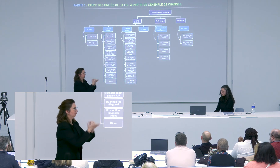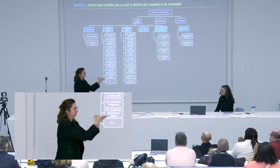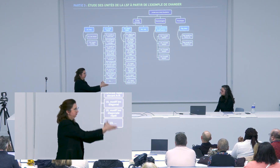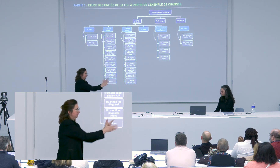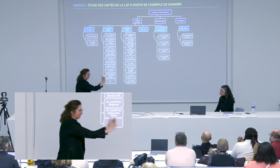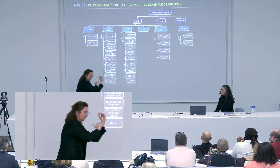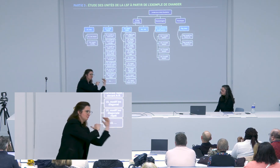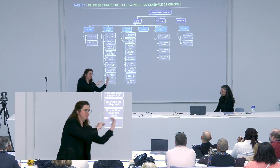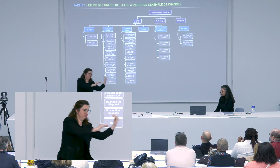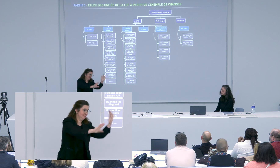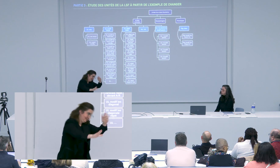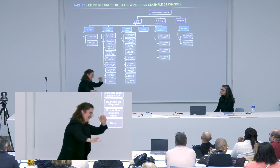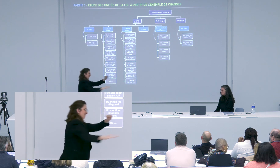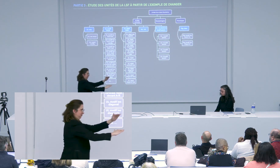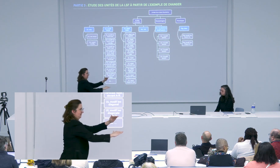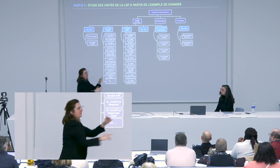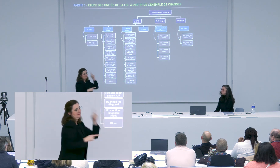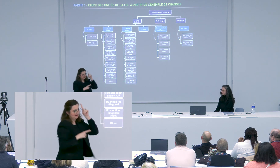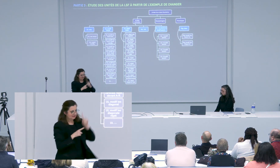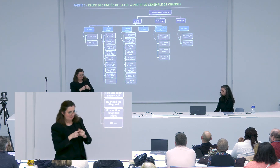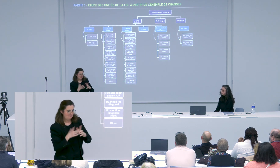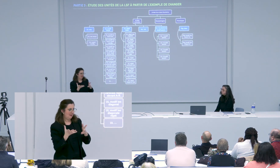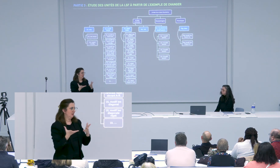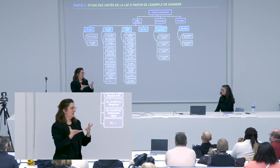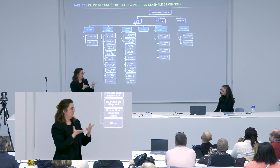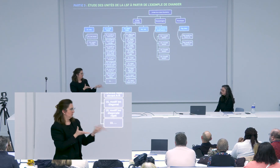qui a participé à la réalisation de ce projet